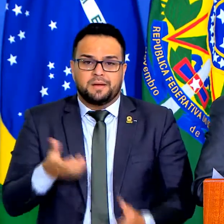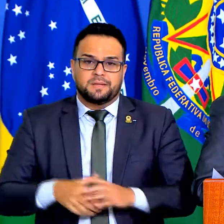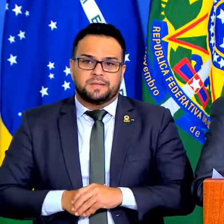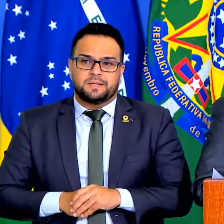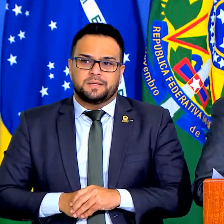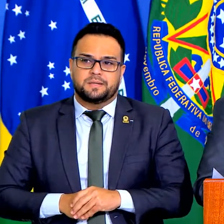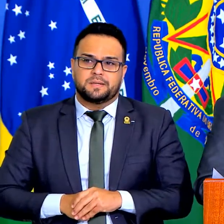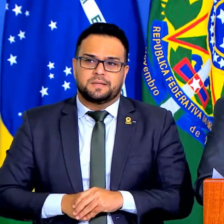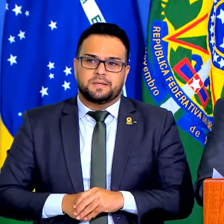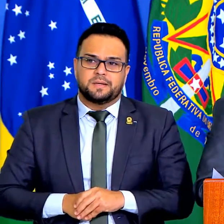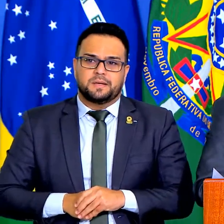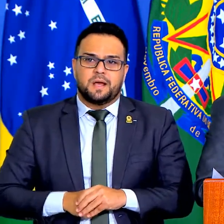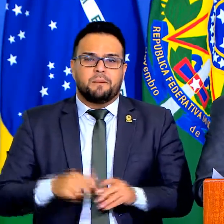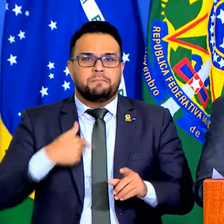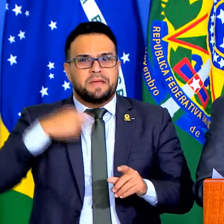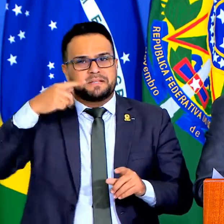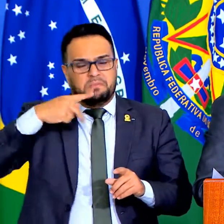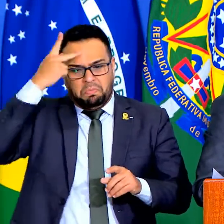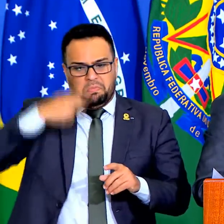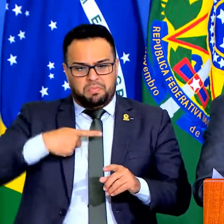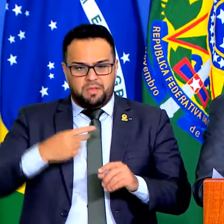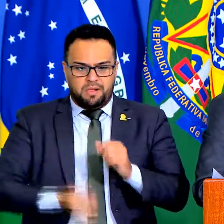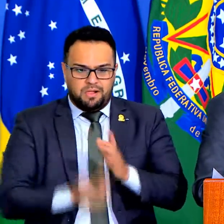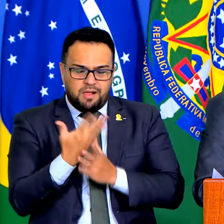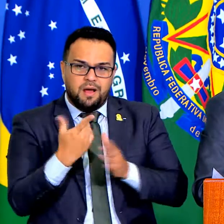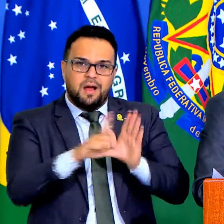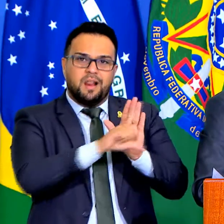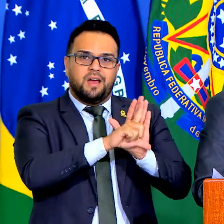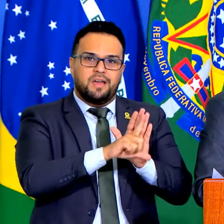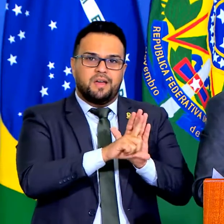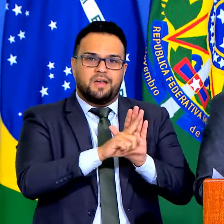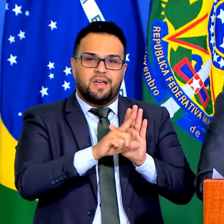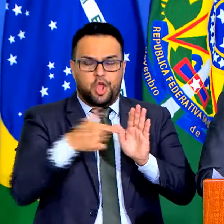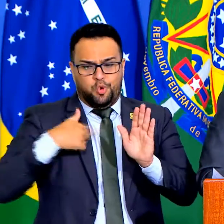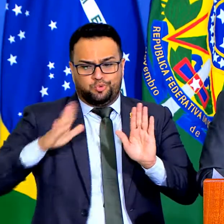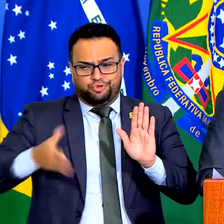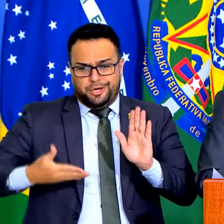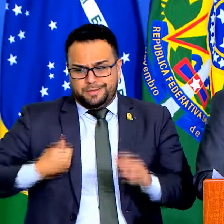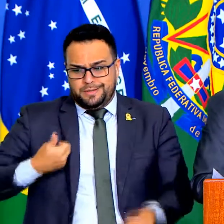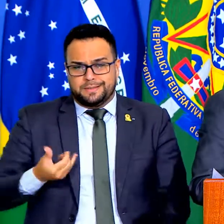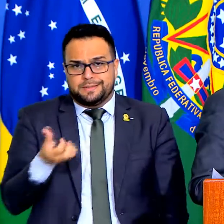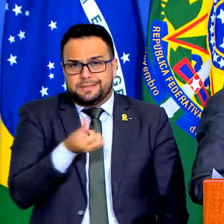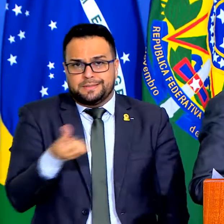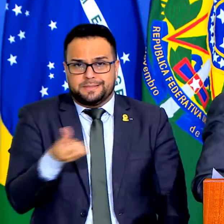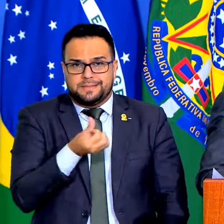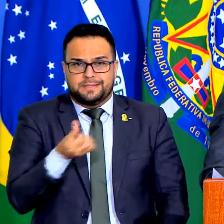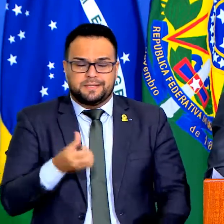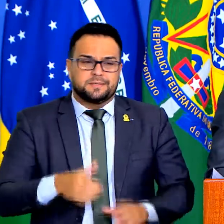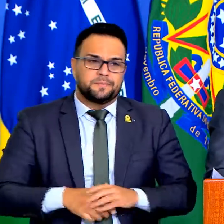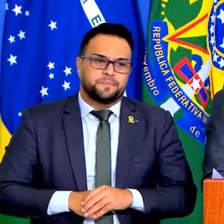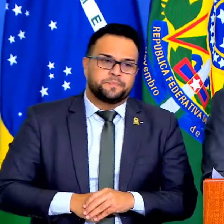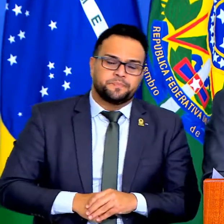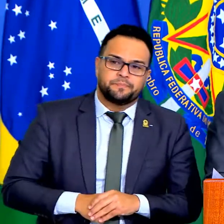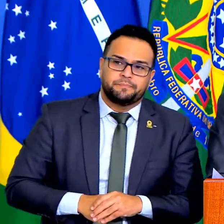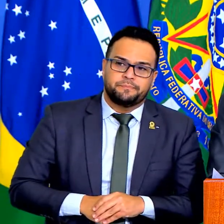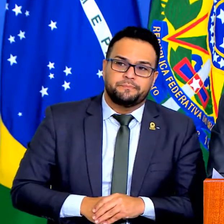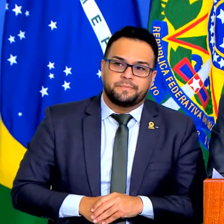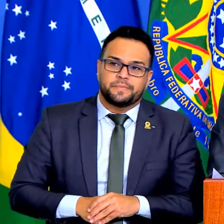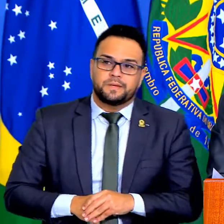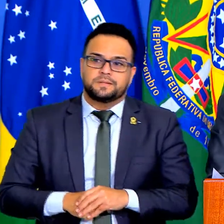está fazendo uma lei em causa própria, vamos voltar para 65. Tentamos resolver a questão das clínicas de saúde,